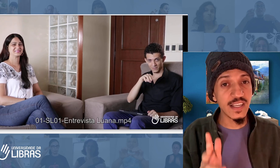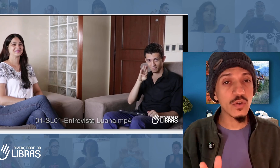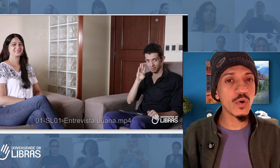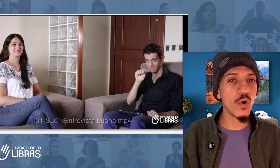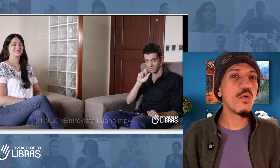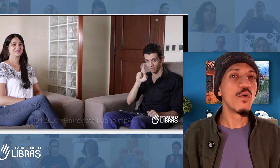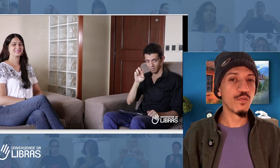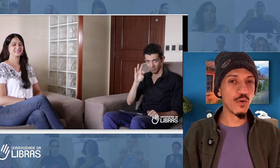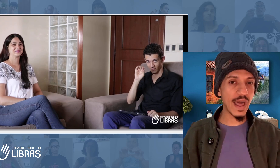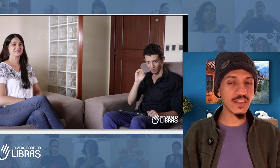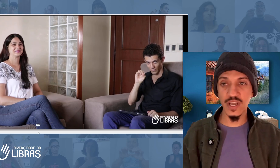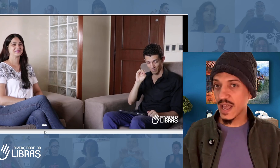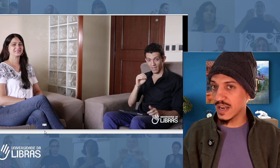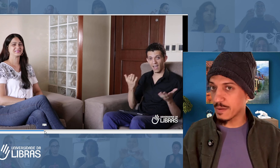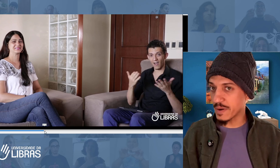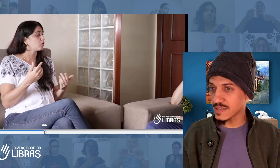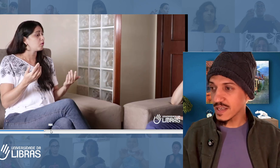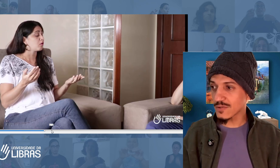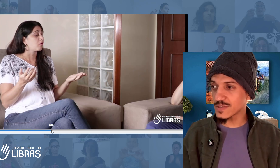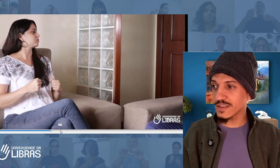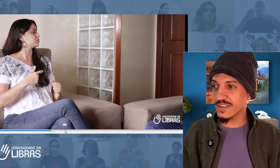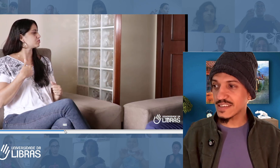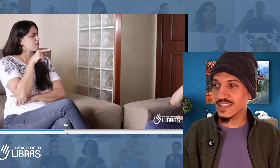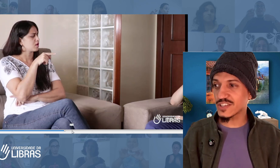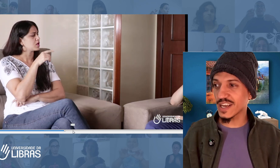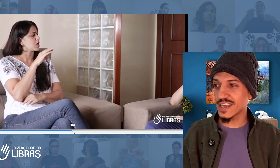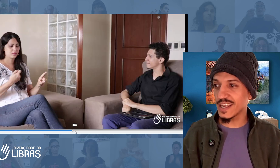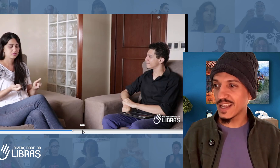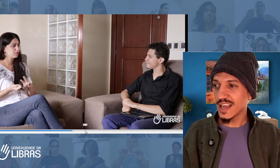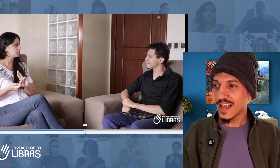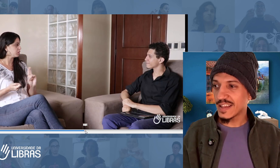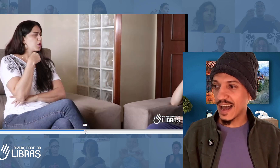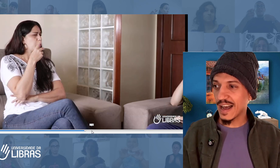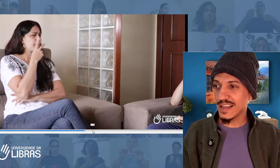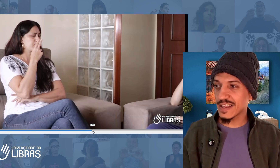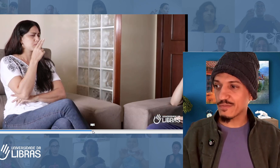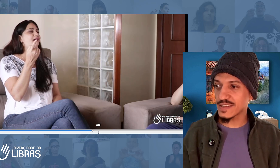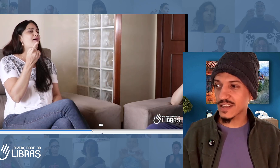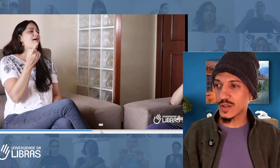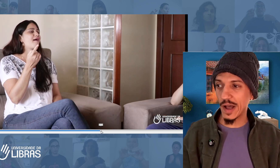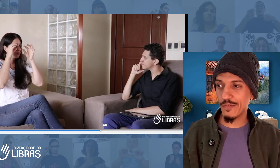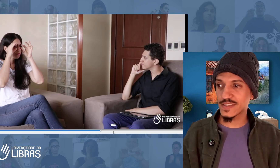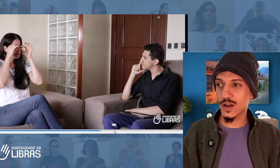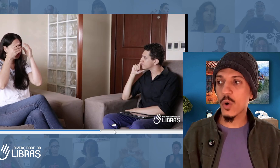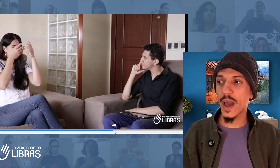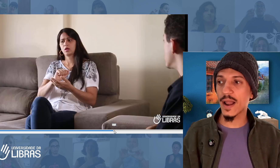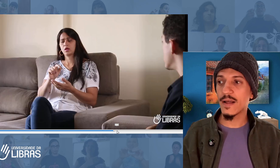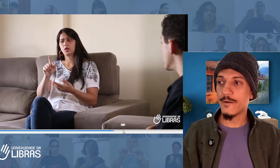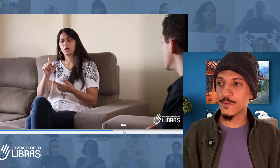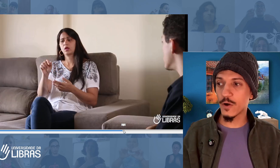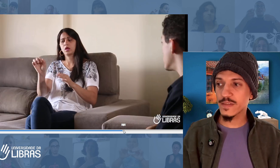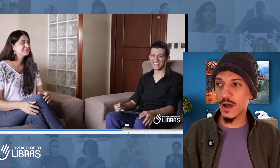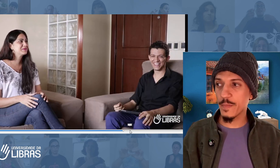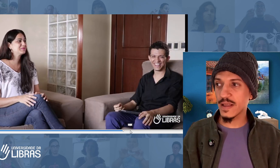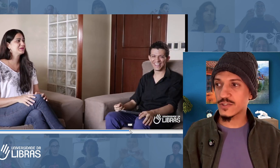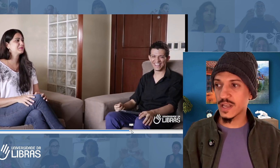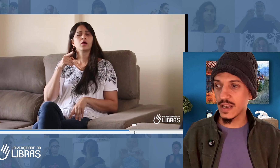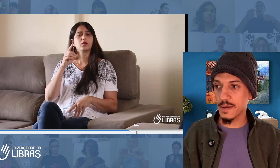tornou fluente em Libras. Inclusive, nesse dia aqui da entrevista que eu estava fazendo com ela totalmente em Libras,